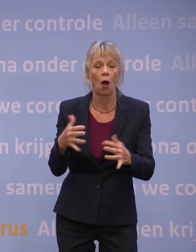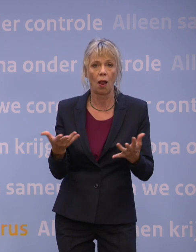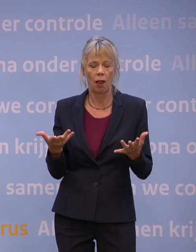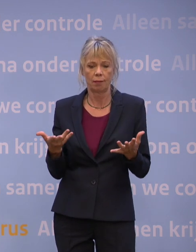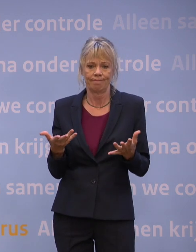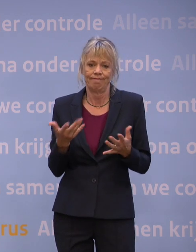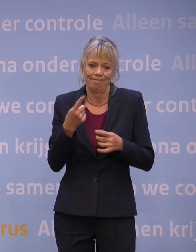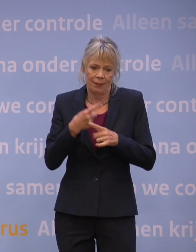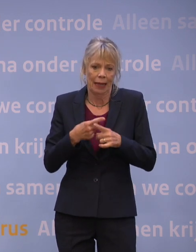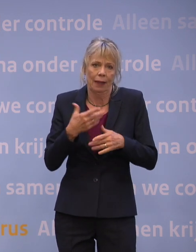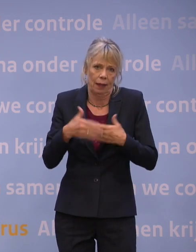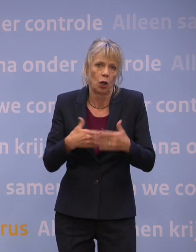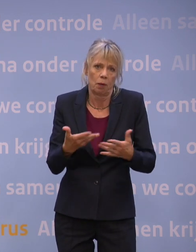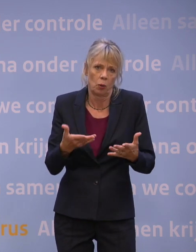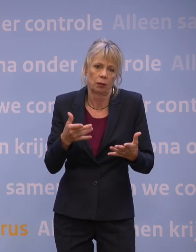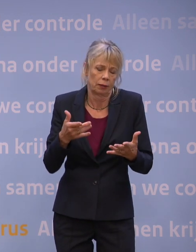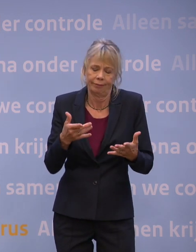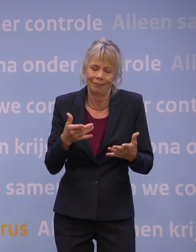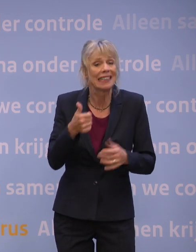gewoon niet lukt. Dat is niet goed, maar dat kan.